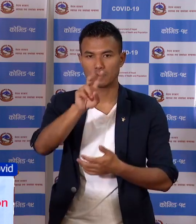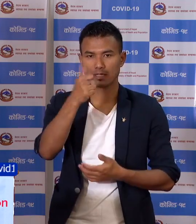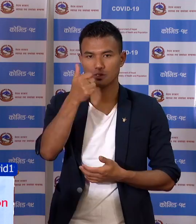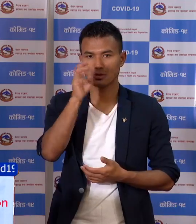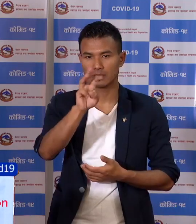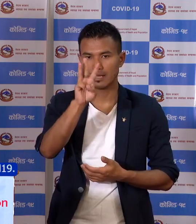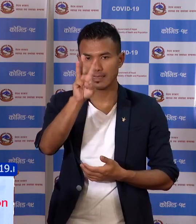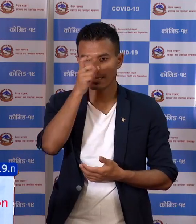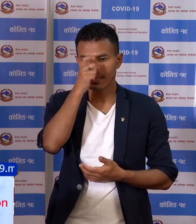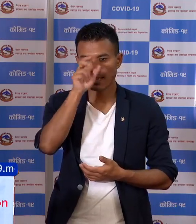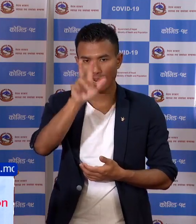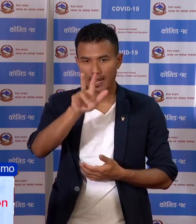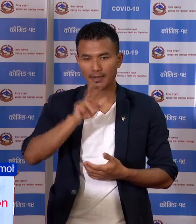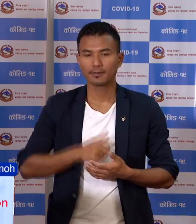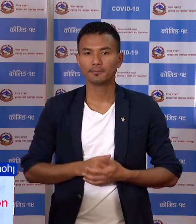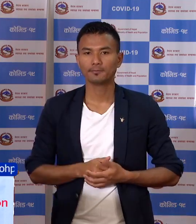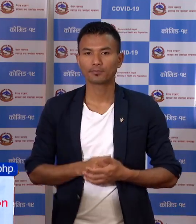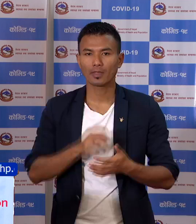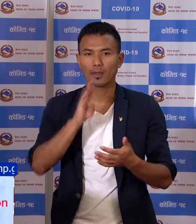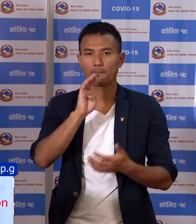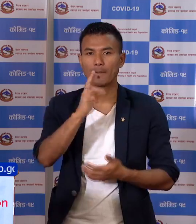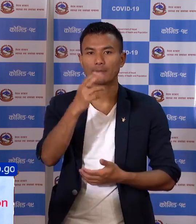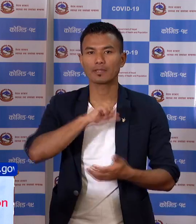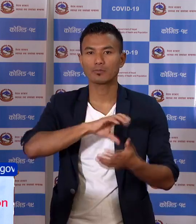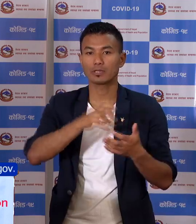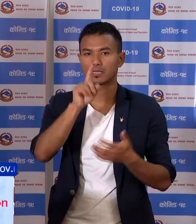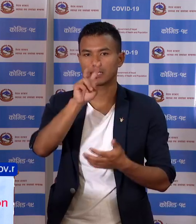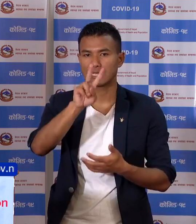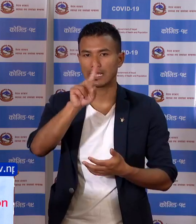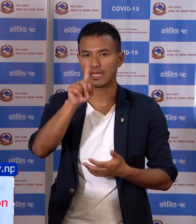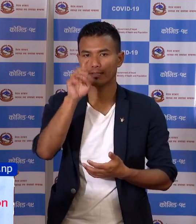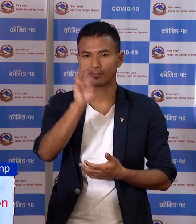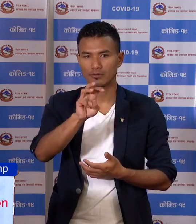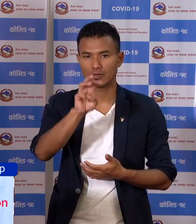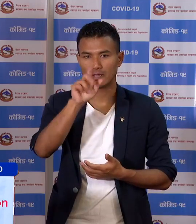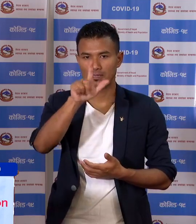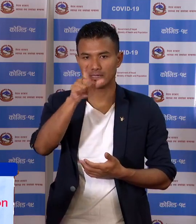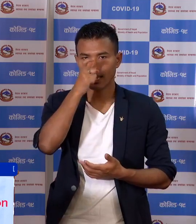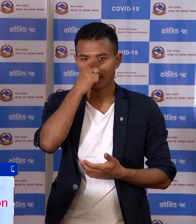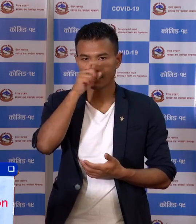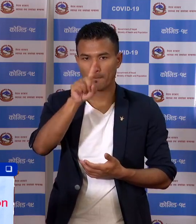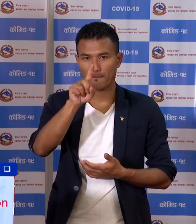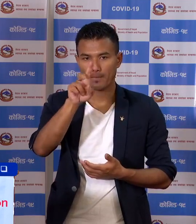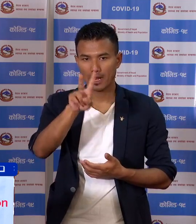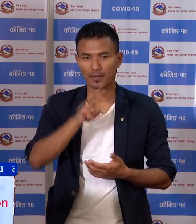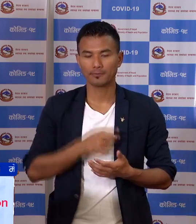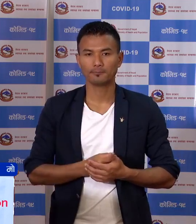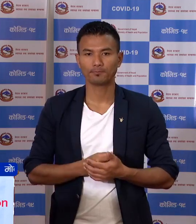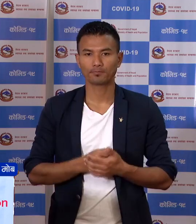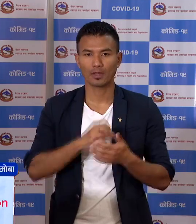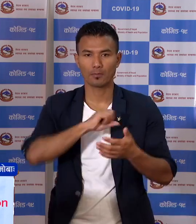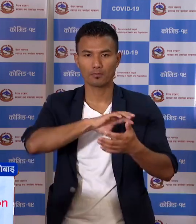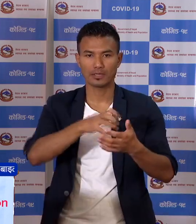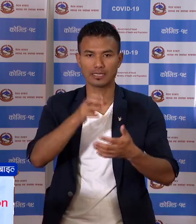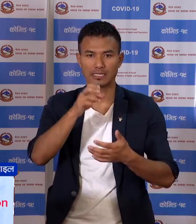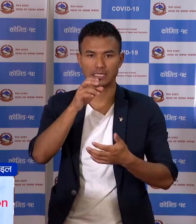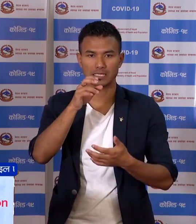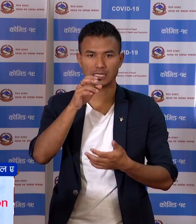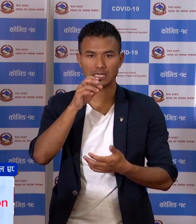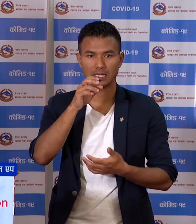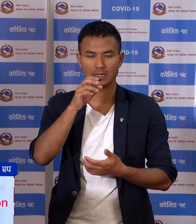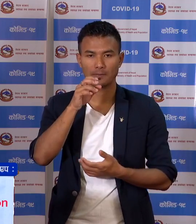6308, भागमती प्रदेश मां 21712, तेसे गरी प्रदेश नमर